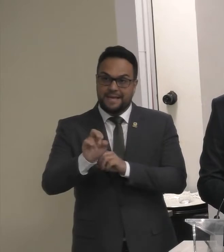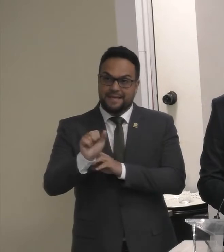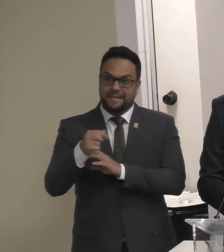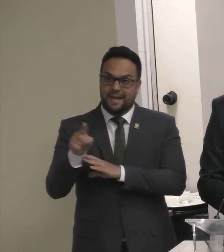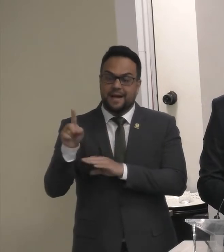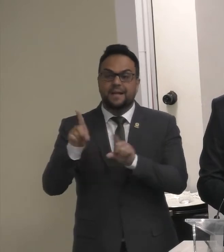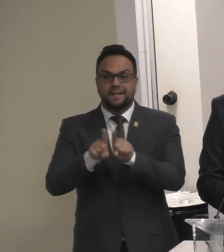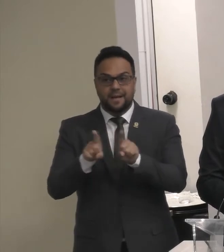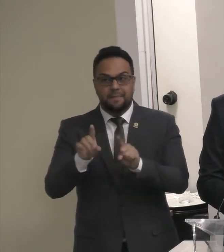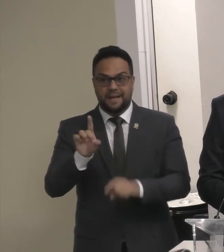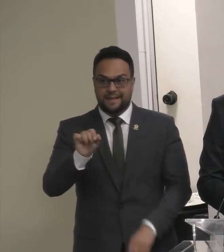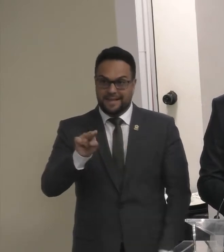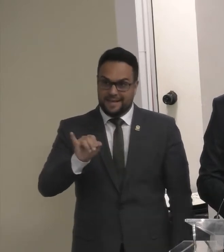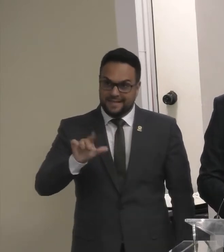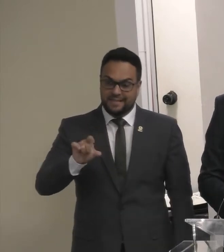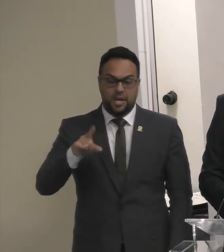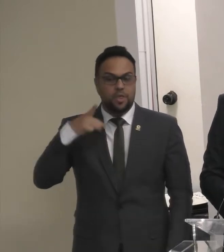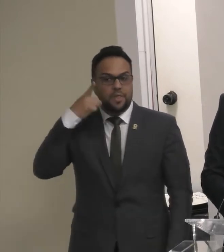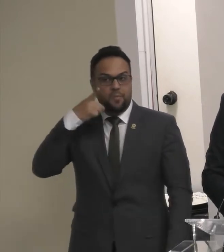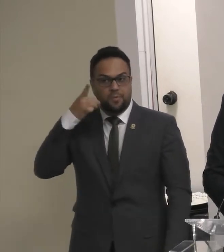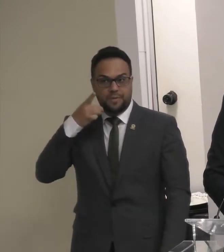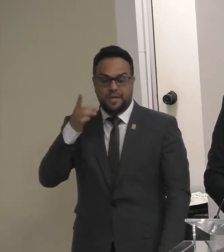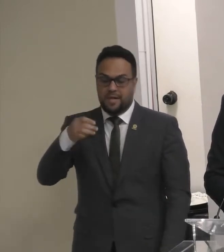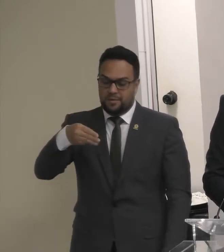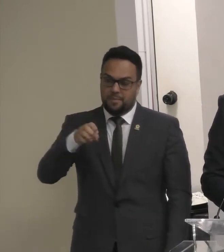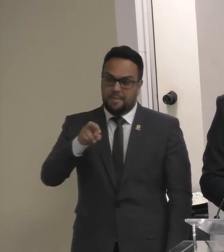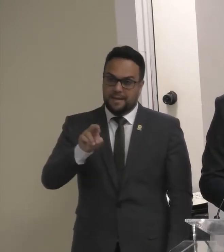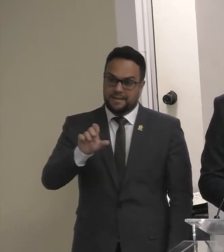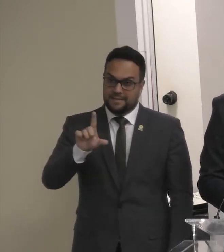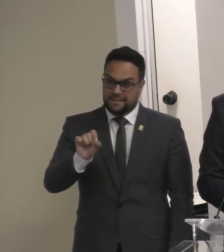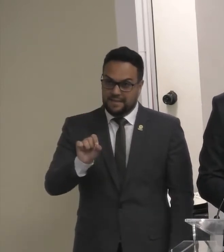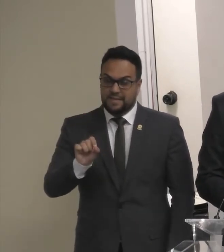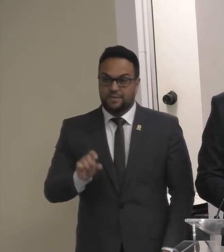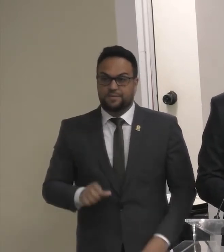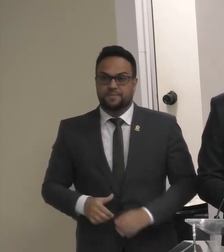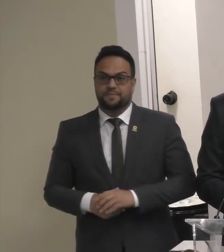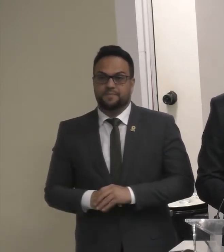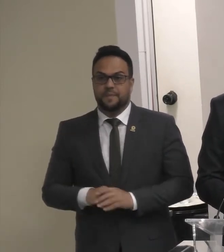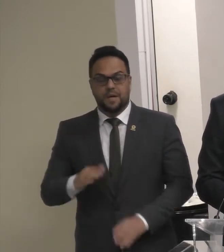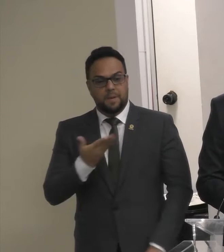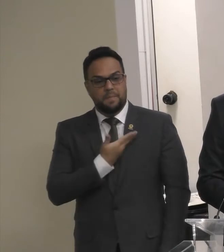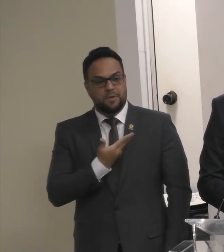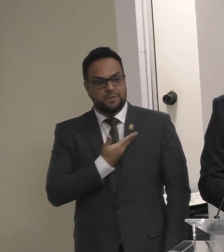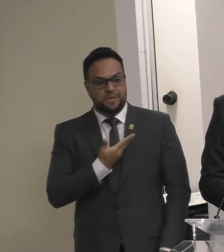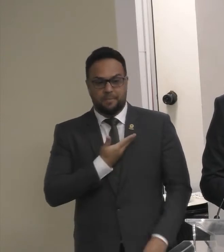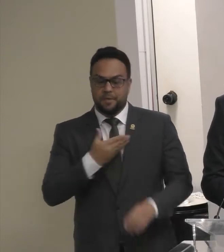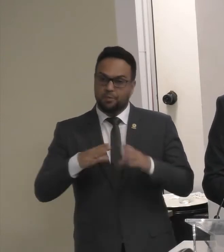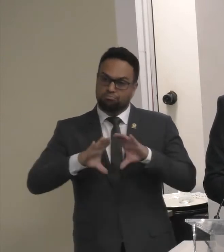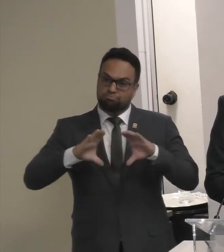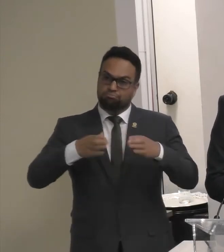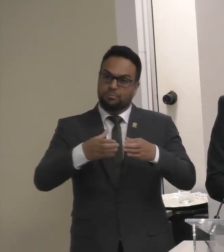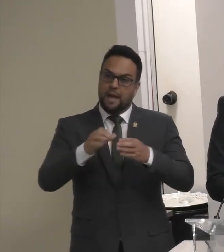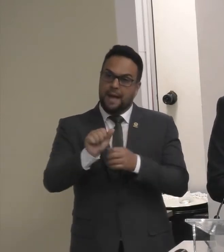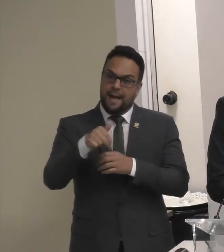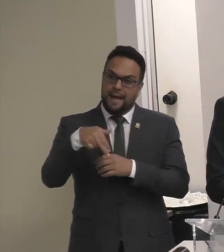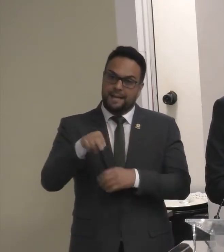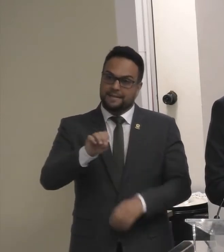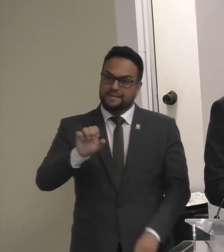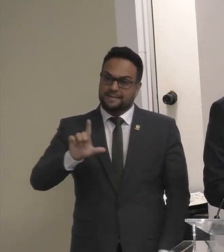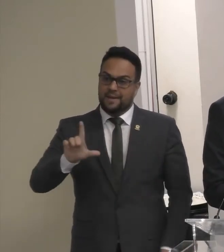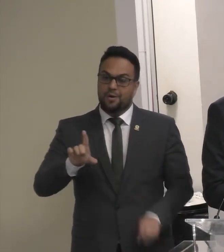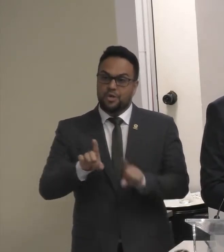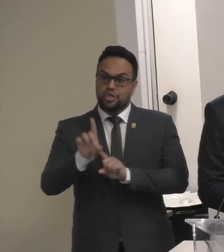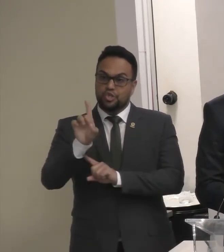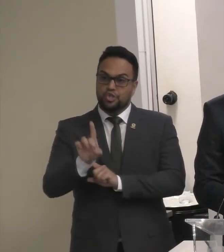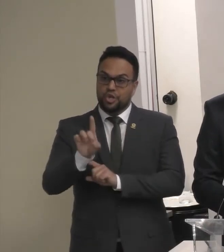Danilo Forte Deputado Marcelo Ramos Meus amigos De colegiado Daniel Diretor Sandoval Que foi